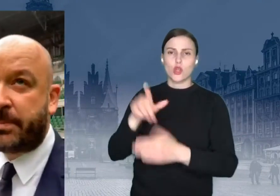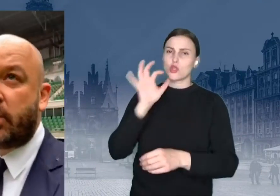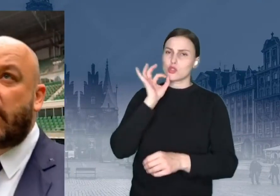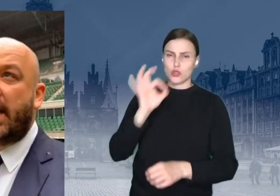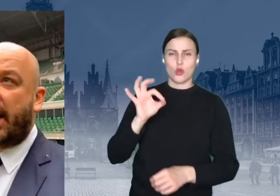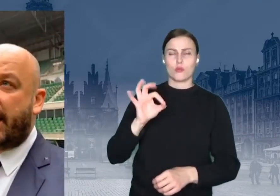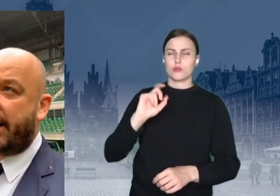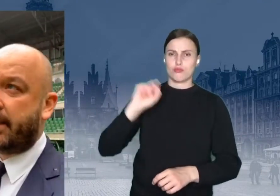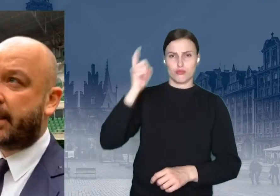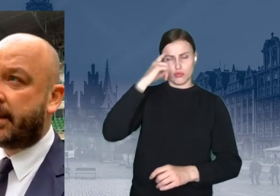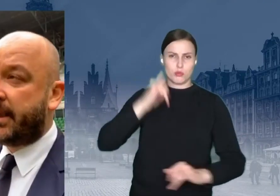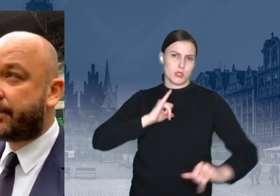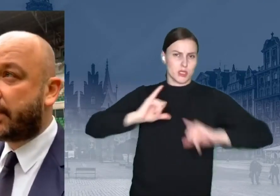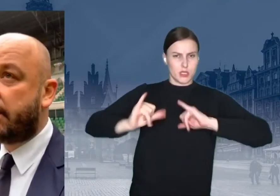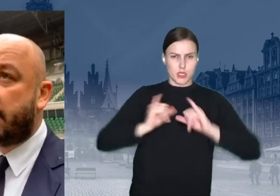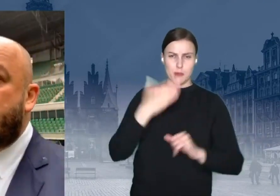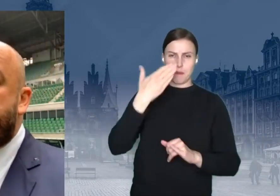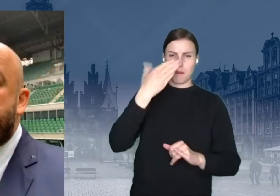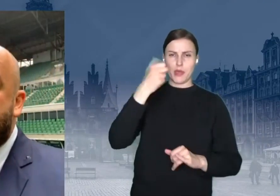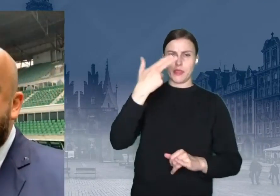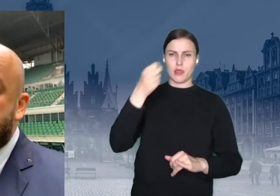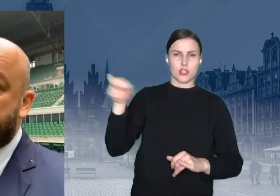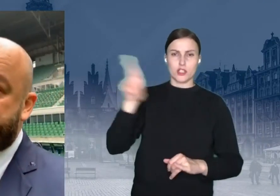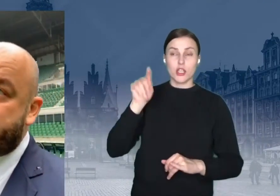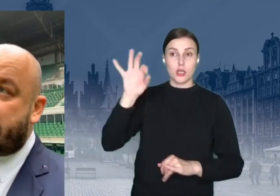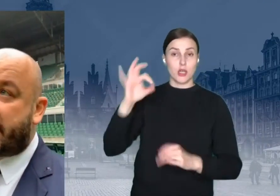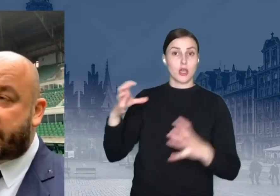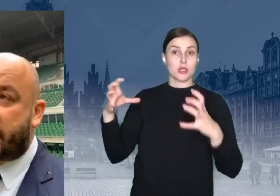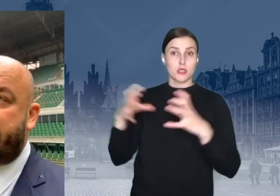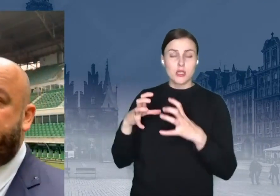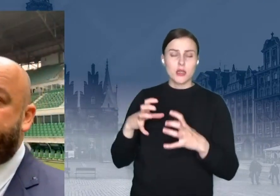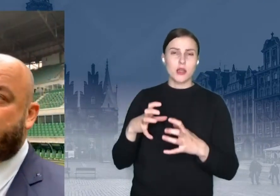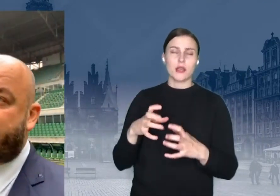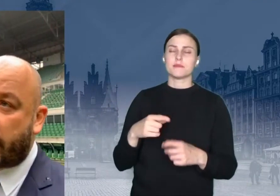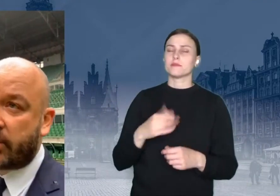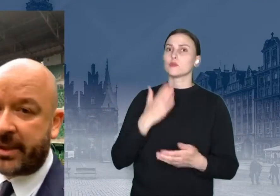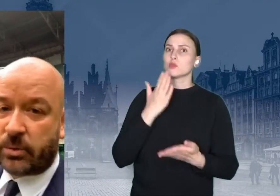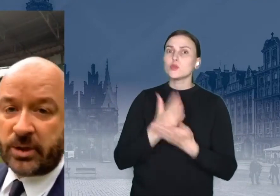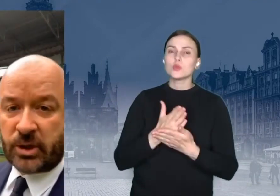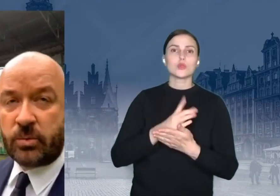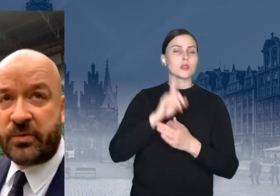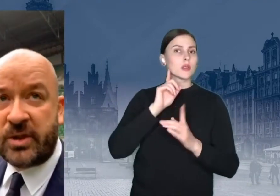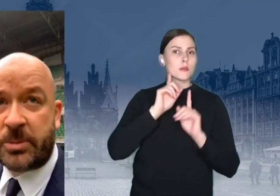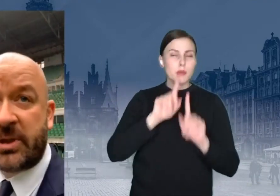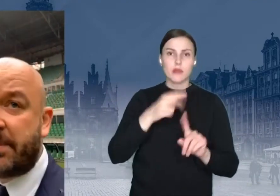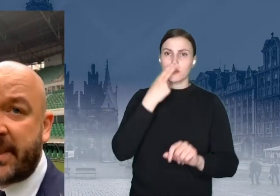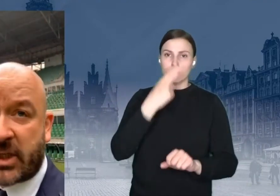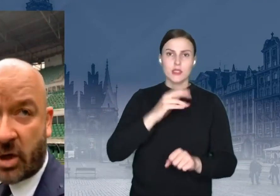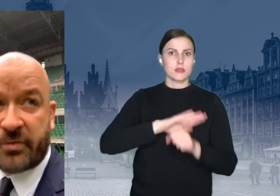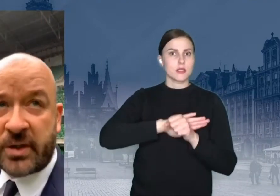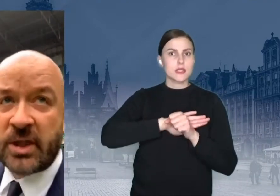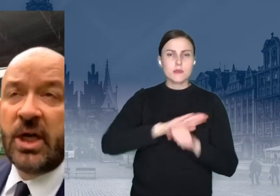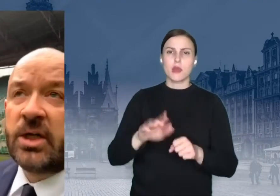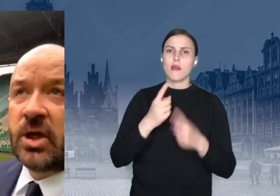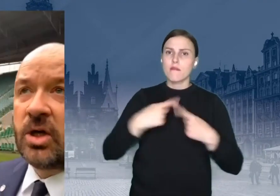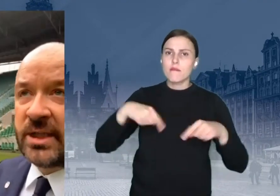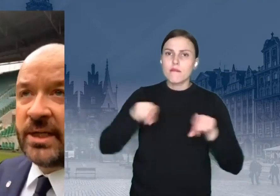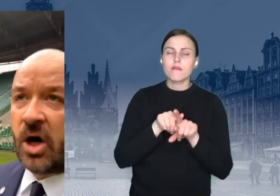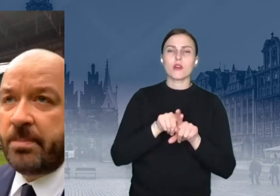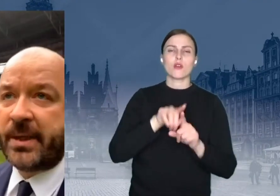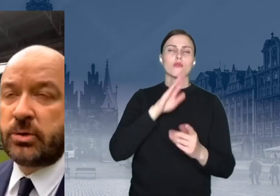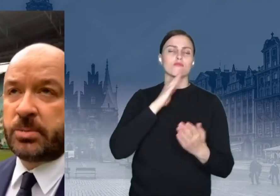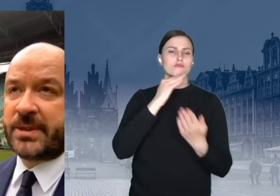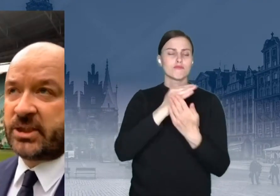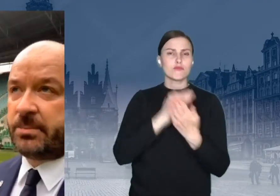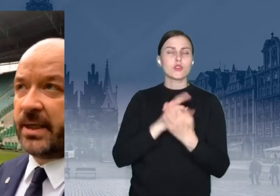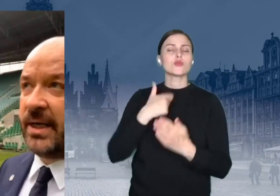on i jego zespół prawie, że spełnili te wszystkie warunki, na które się umówiliśmy. Gdyby nie COVID, to